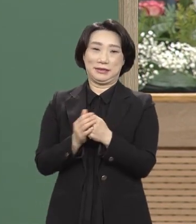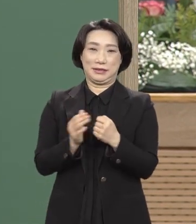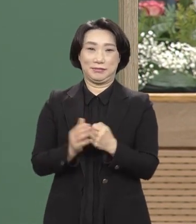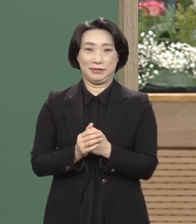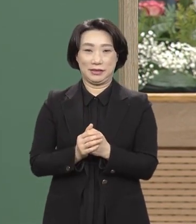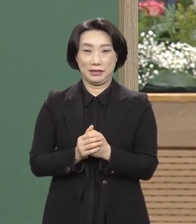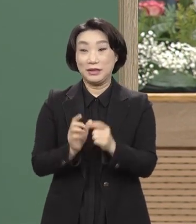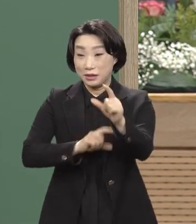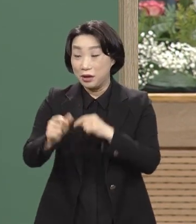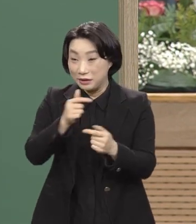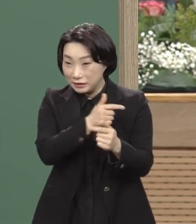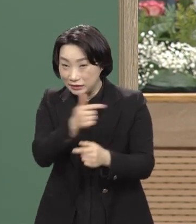큰 소리로 시작